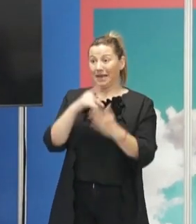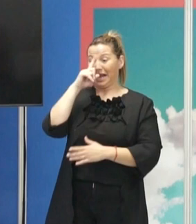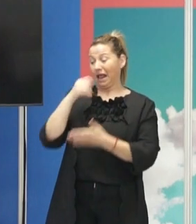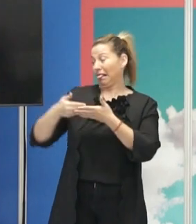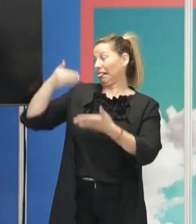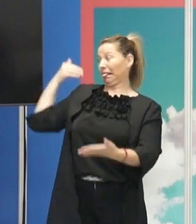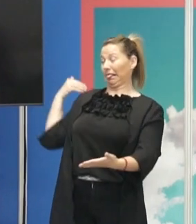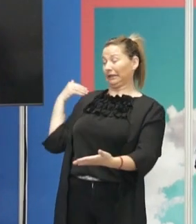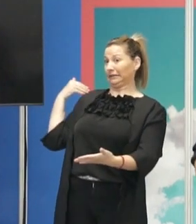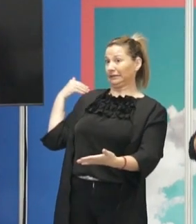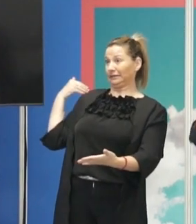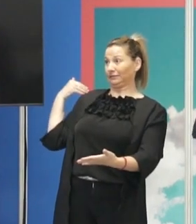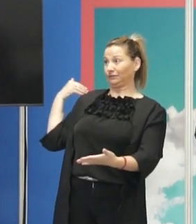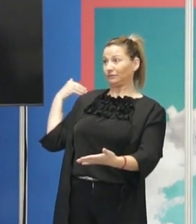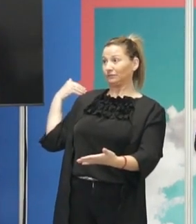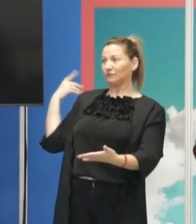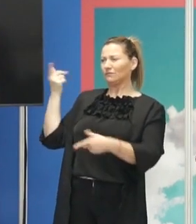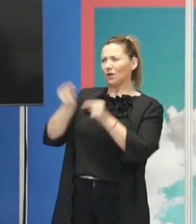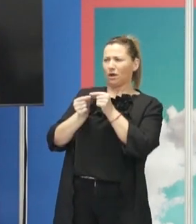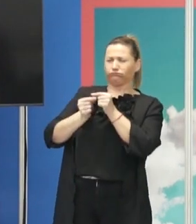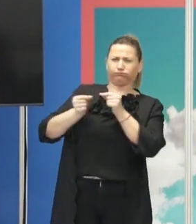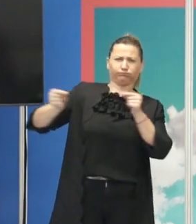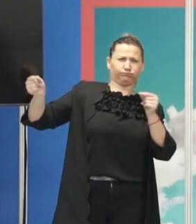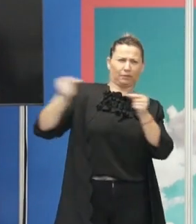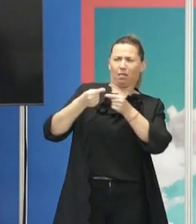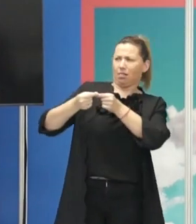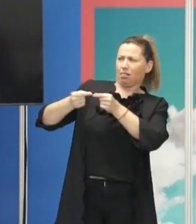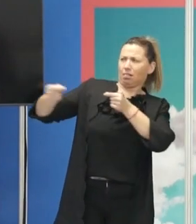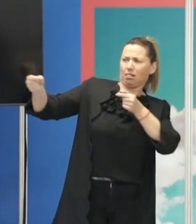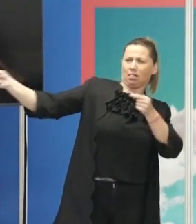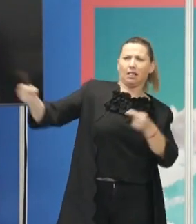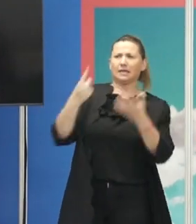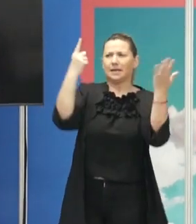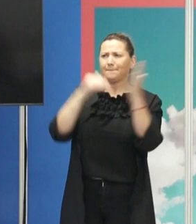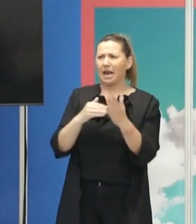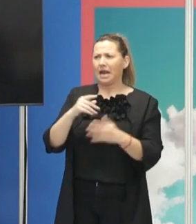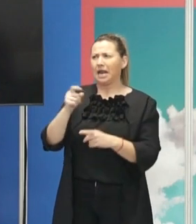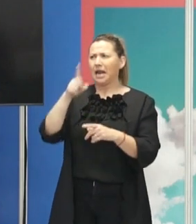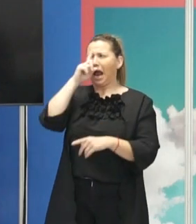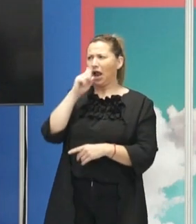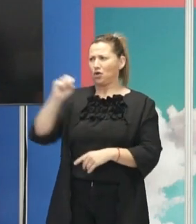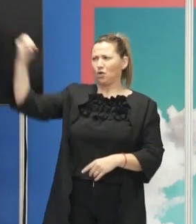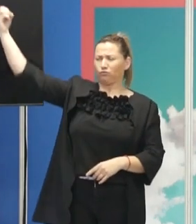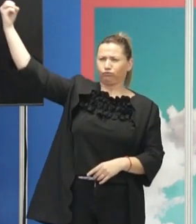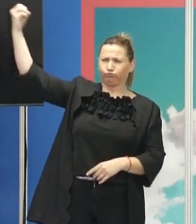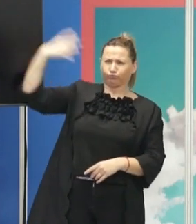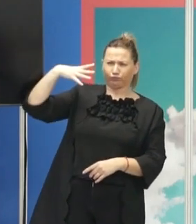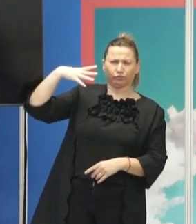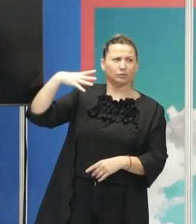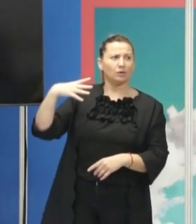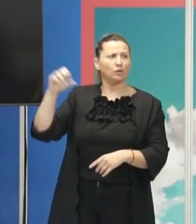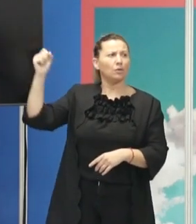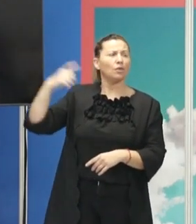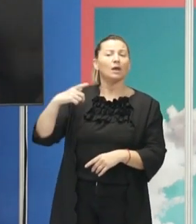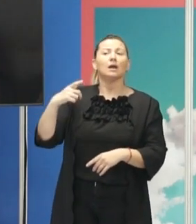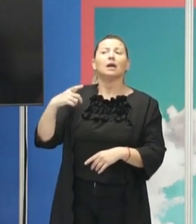es decir, a una distancia de 6.000 años luz, por lo cual la imagen que estáis viendo fue emitida por ese objeto en el